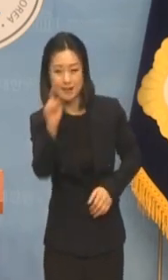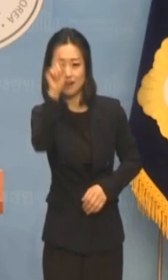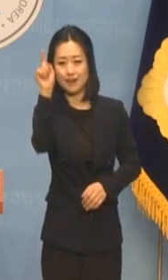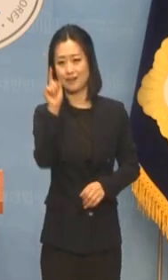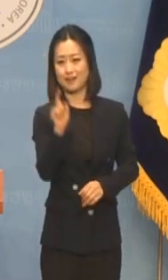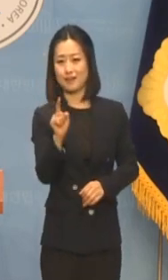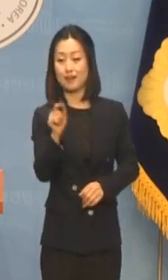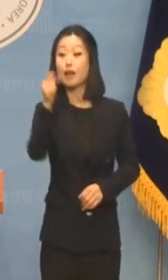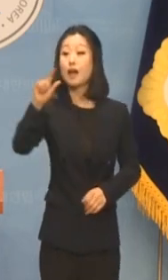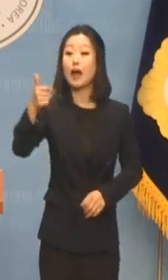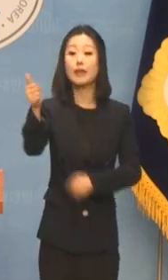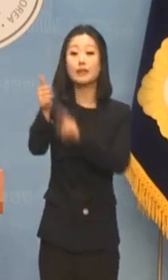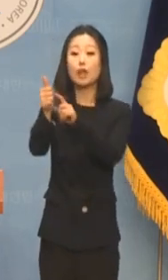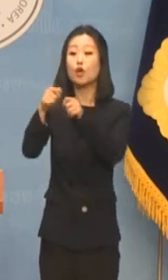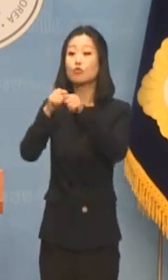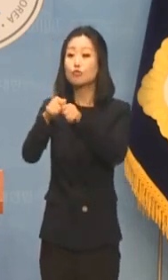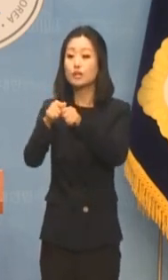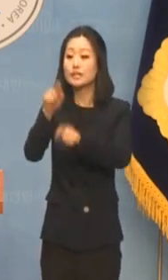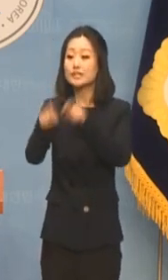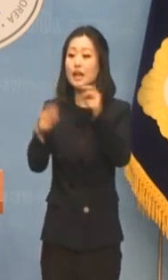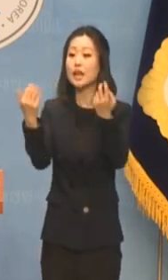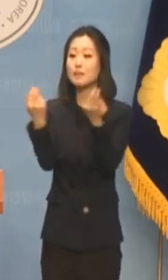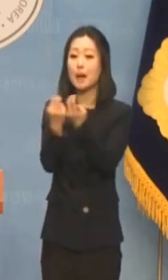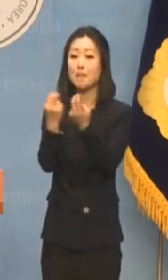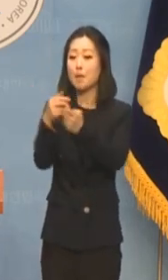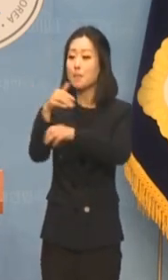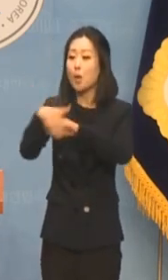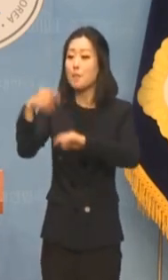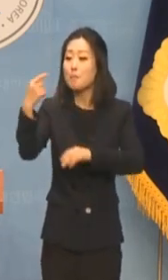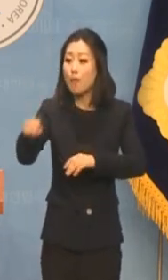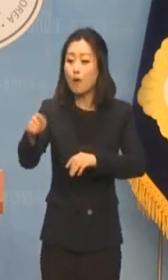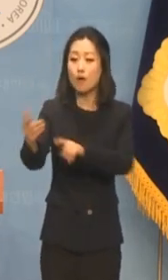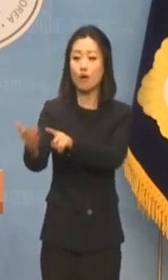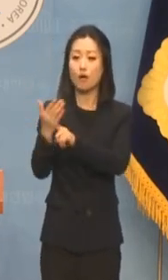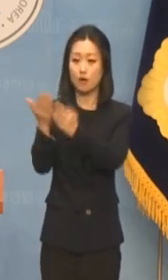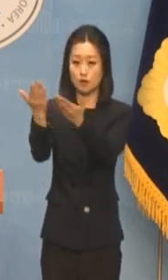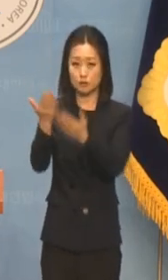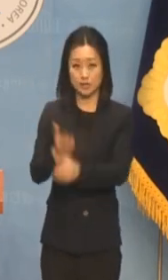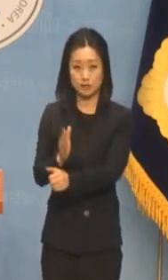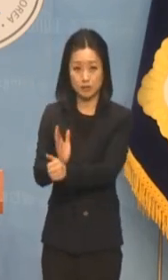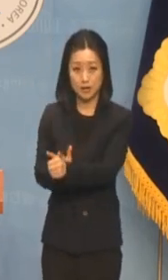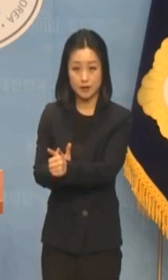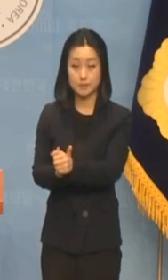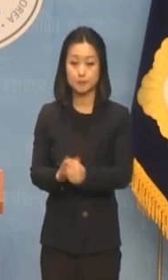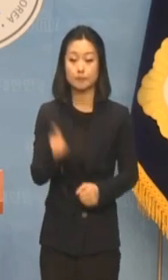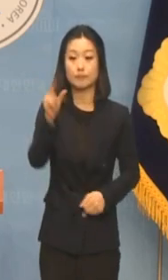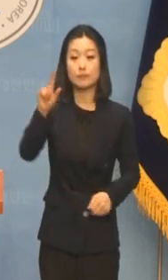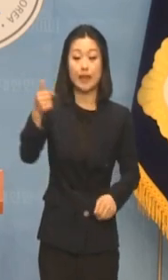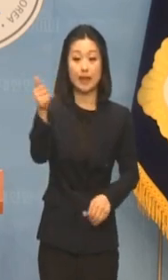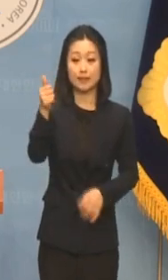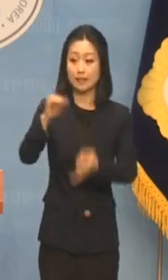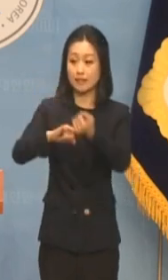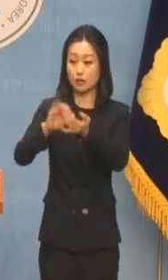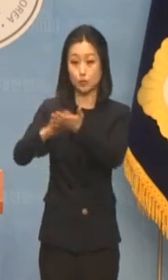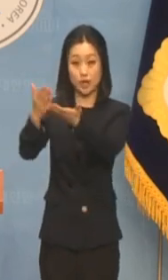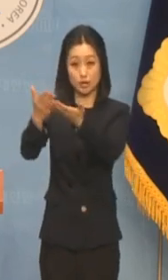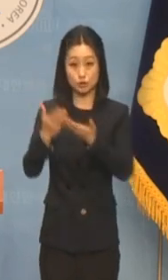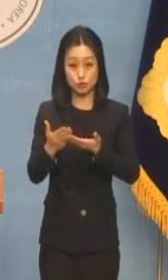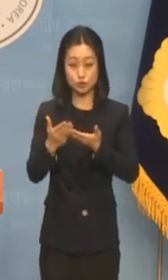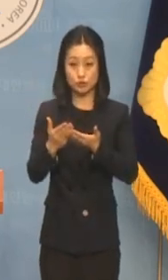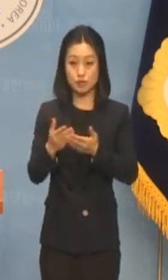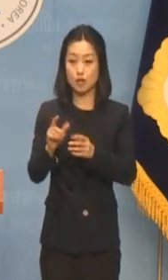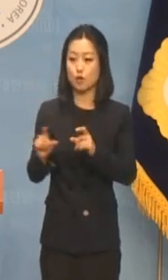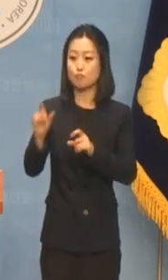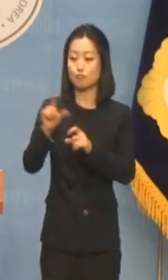한동훈 위원장은 구체적 실행 계획을 밝혀야 합니다. 당장 한동훈 위원장이 약속한 부가가치세